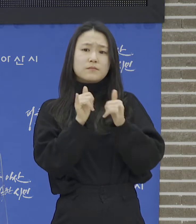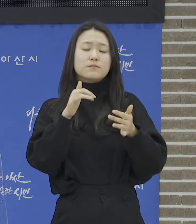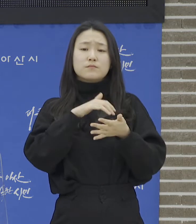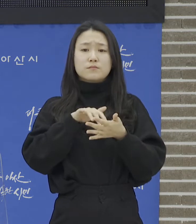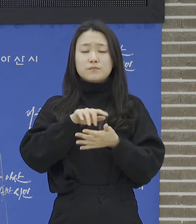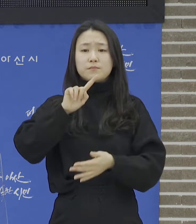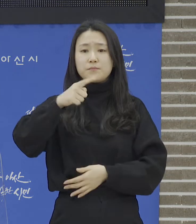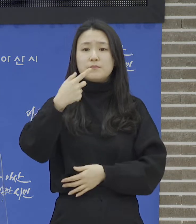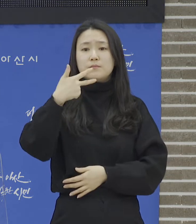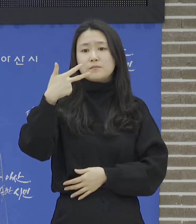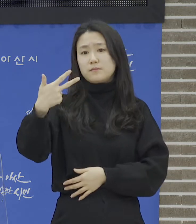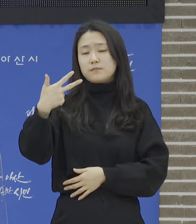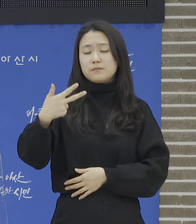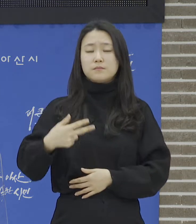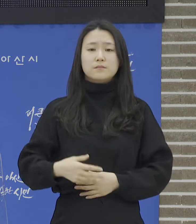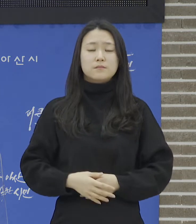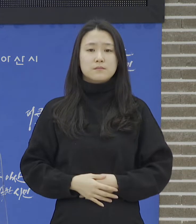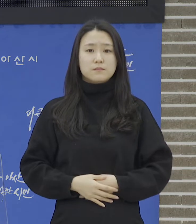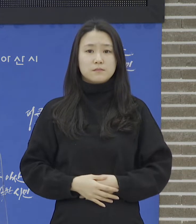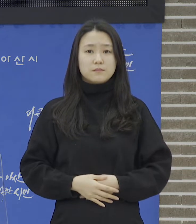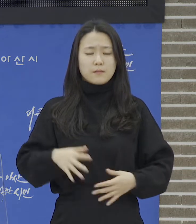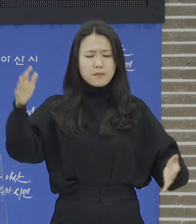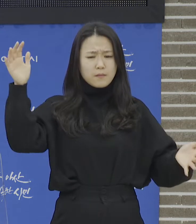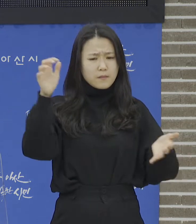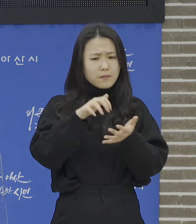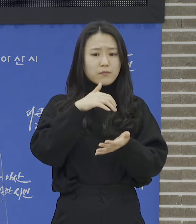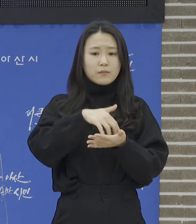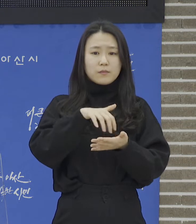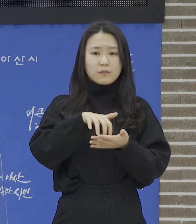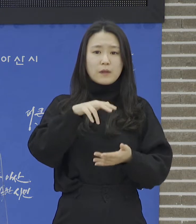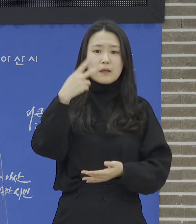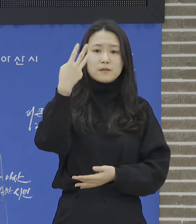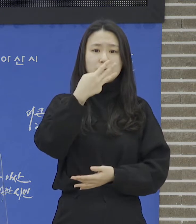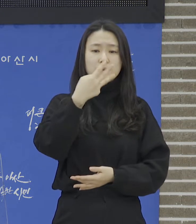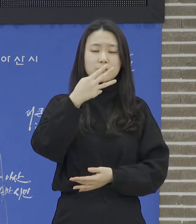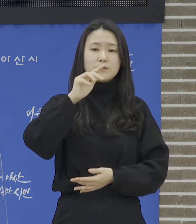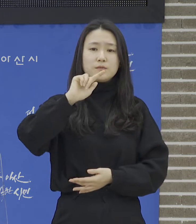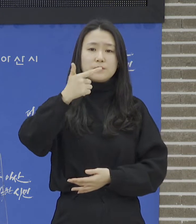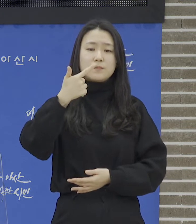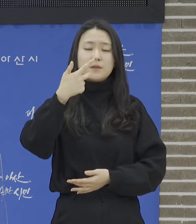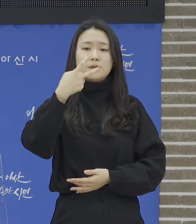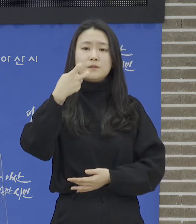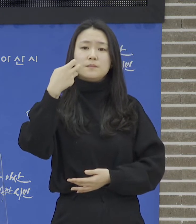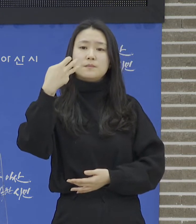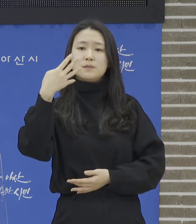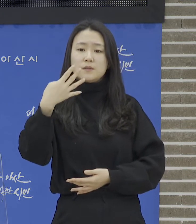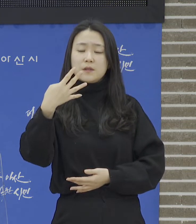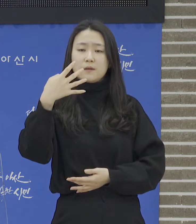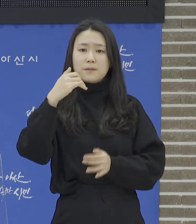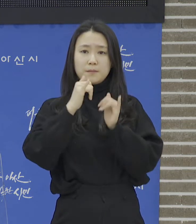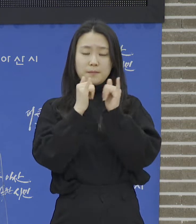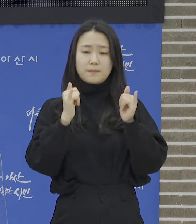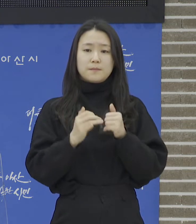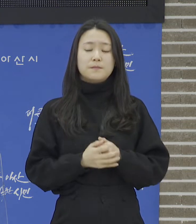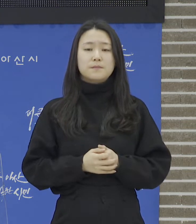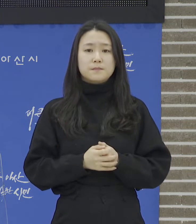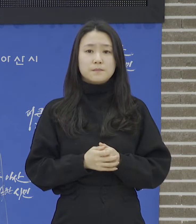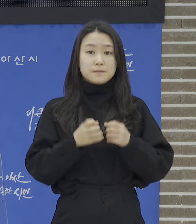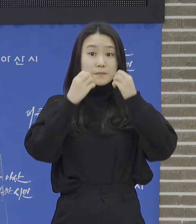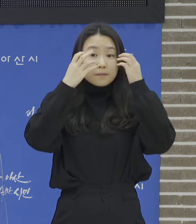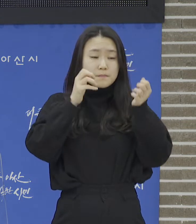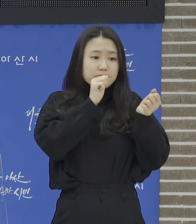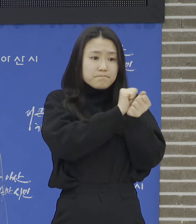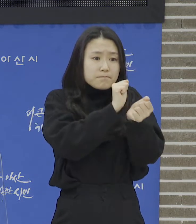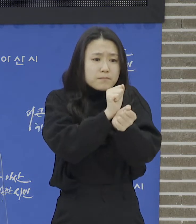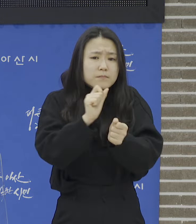확진자 총수는 3624명입니다. 신규 확진자 감염 경로는 확진자